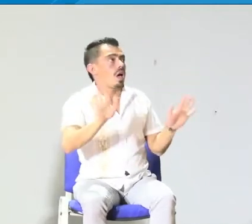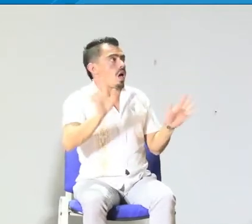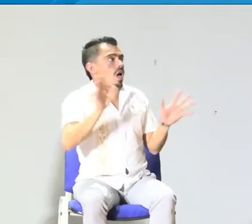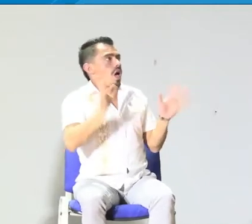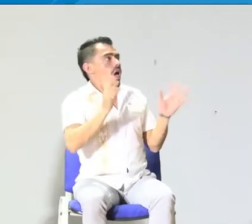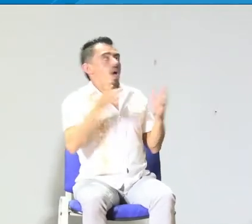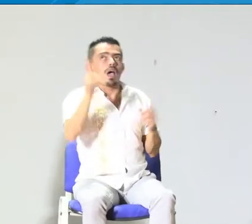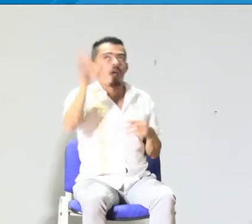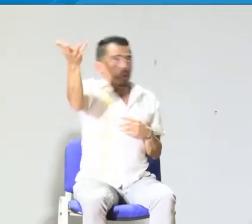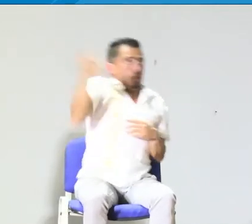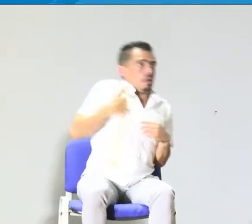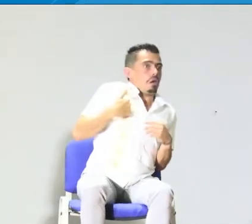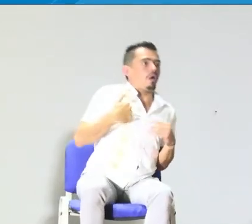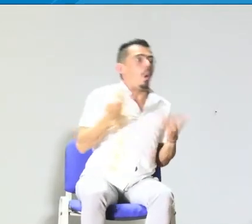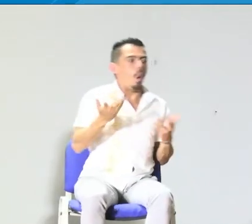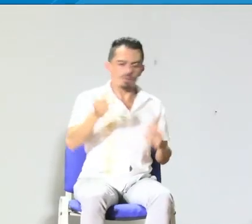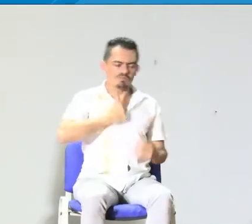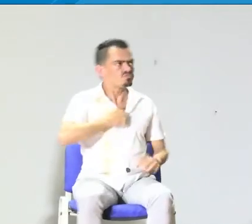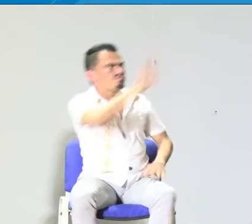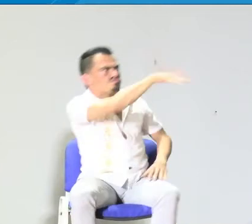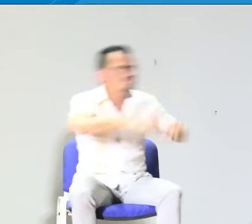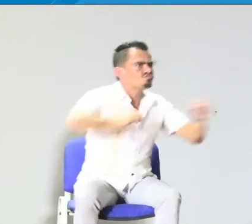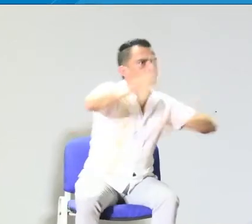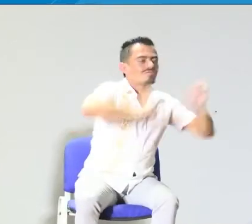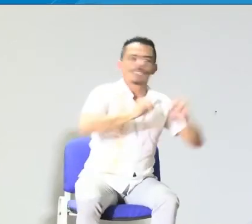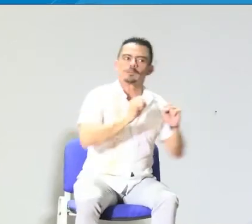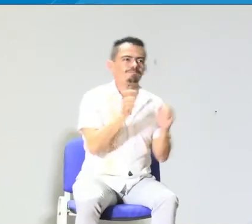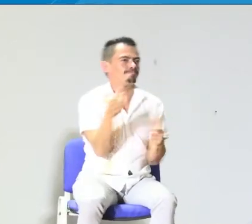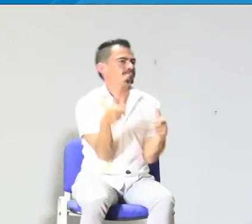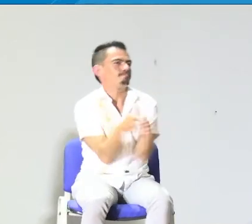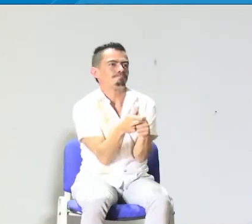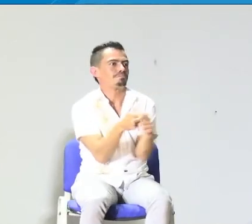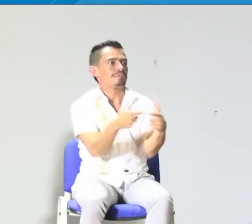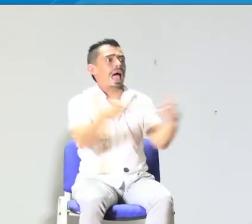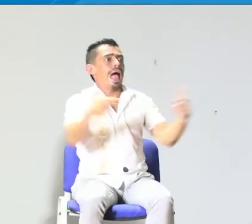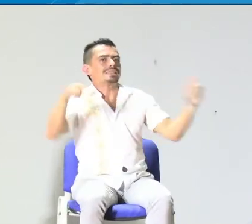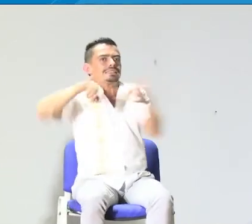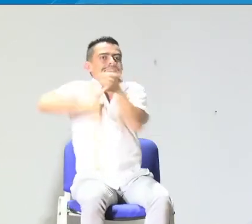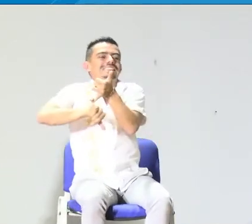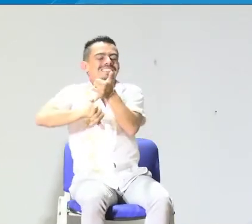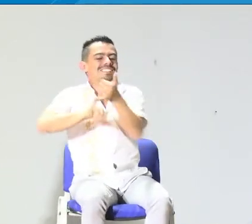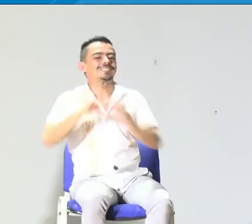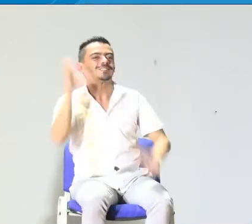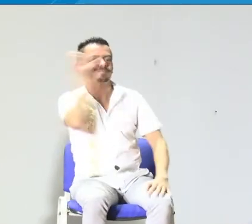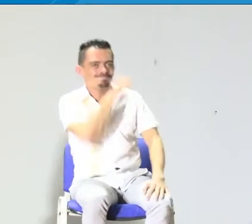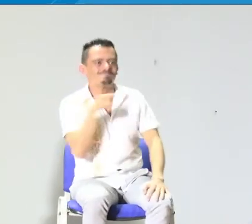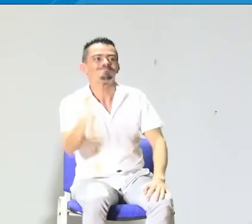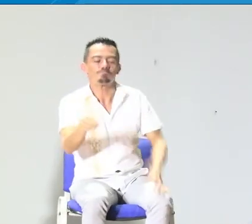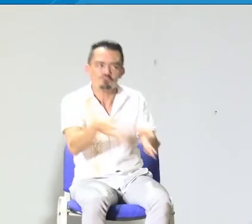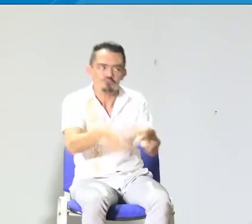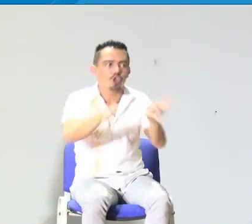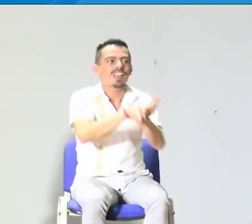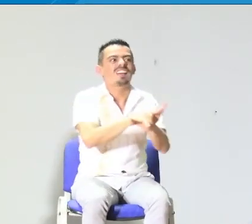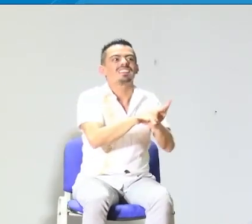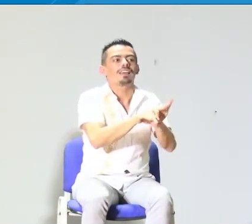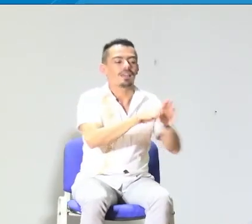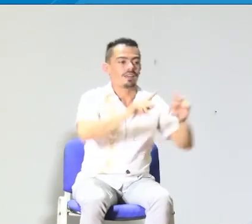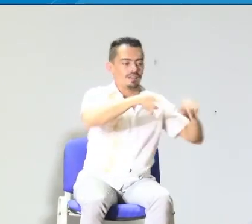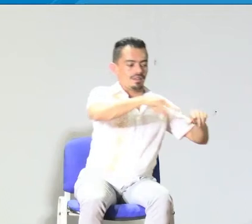debilidades y así va creciendo con el tiempo. Muchas veces cuando hablan con adultos o jóvenes sordos, va a encontrar un efecto de